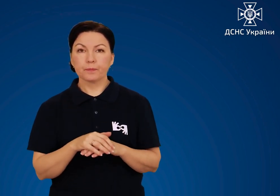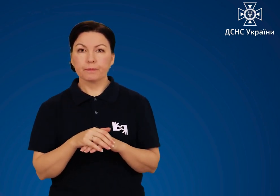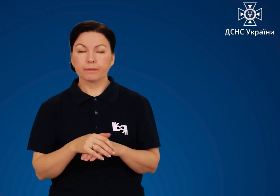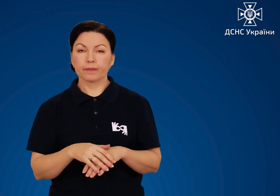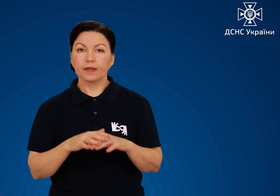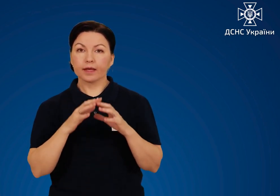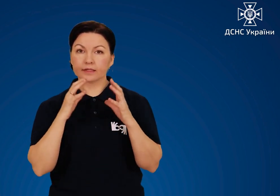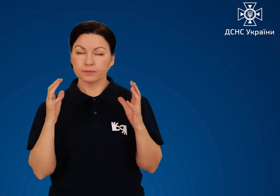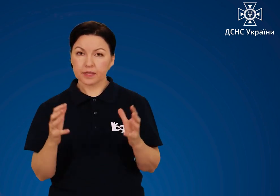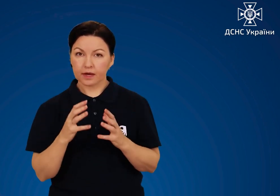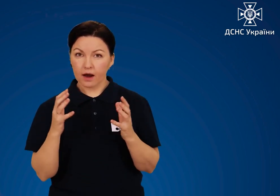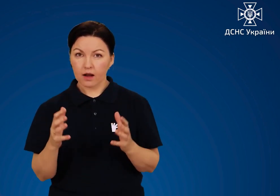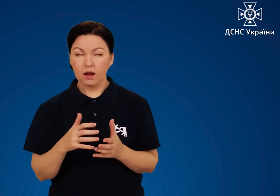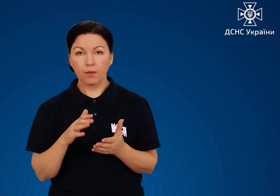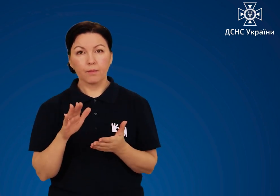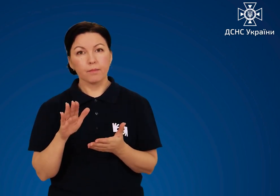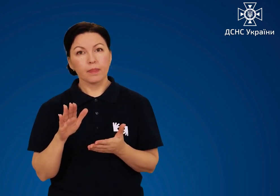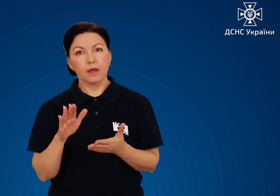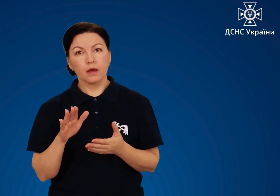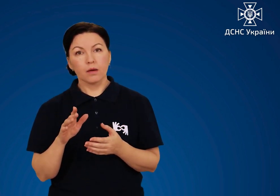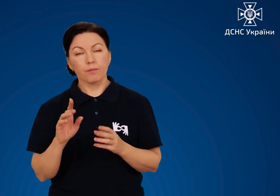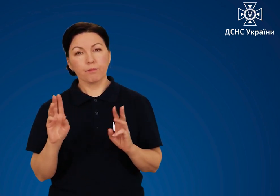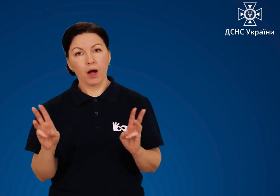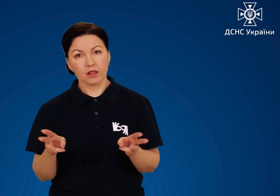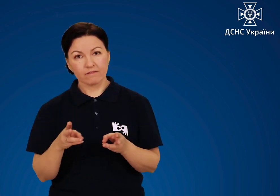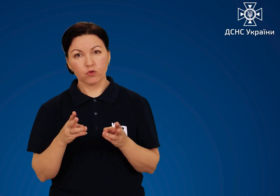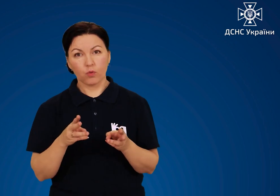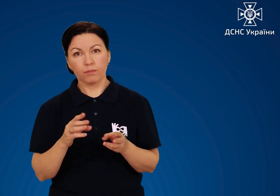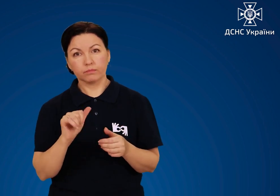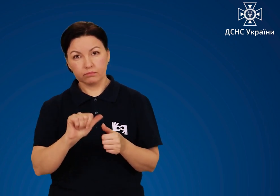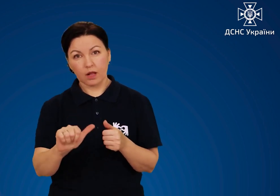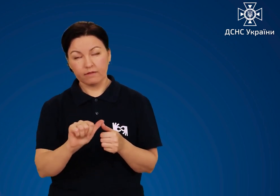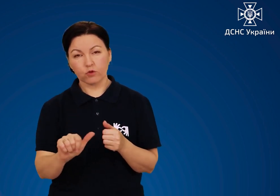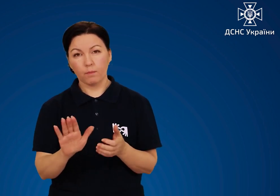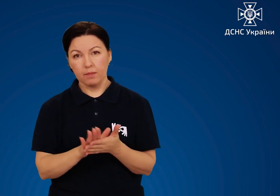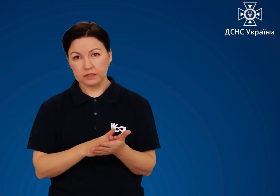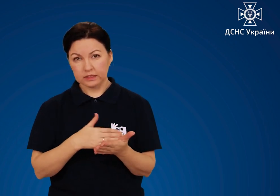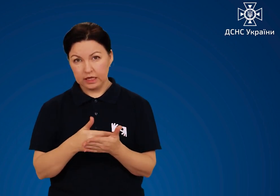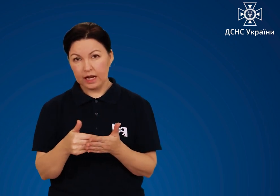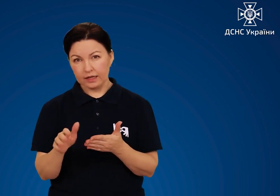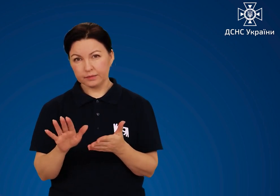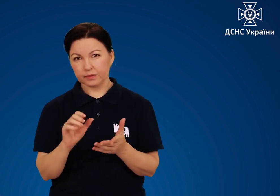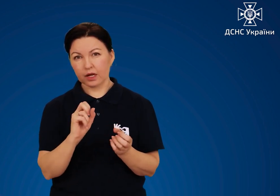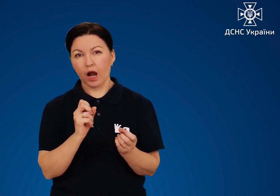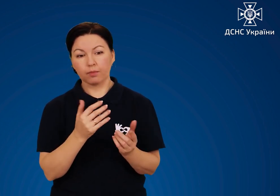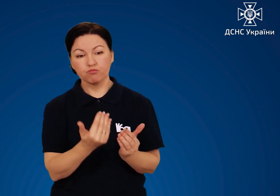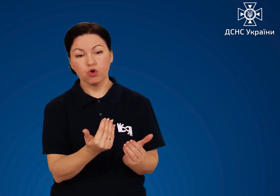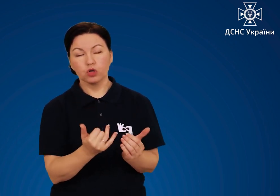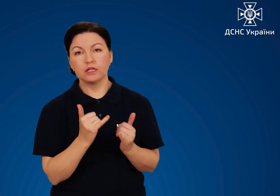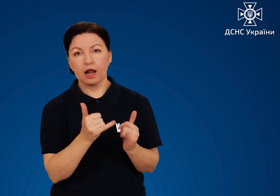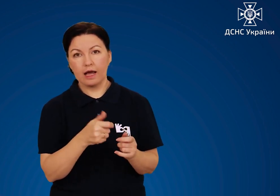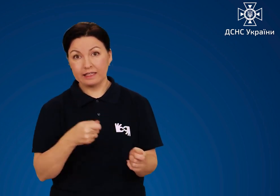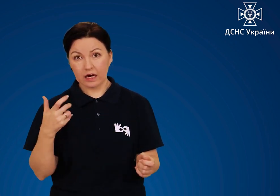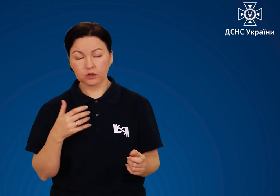Зберігання паливомастильних матеріалів Пальне та мастило для генератора